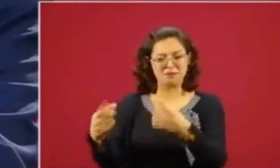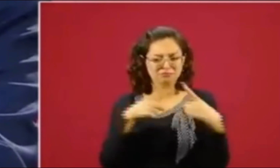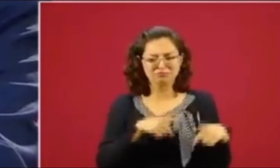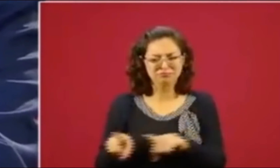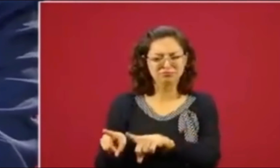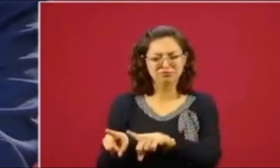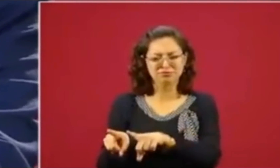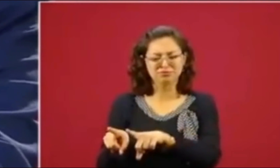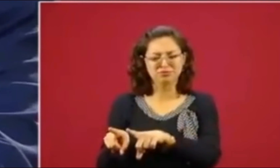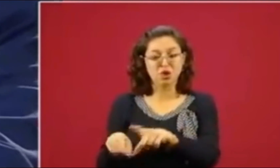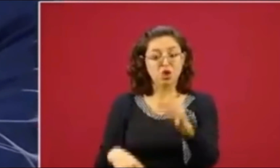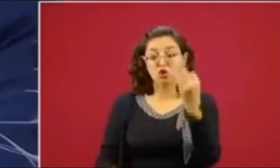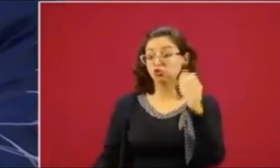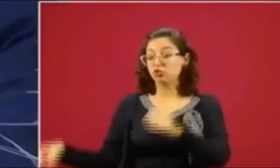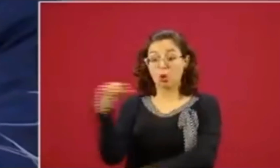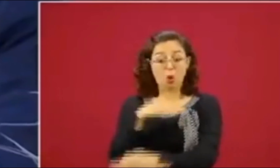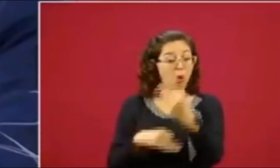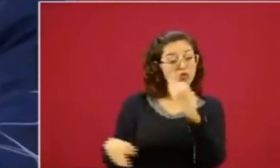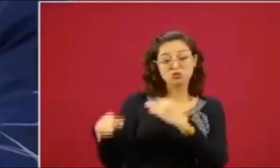se lanzan todos